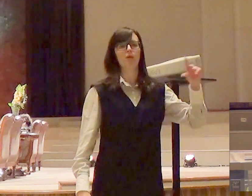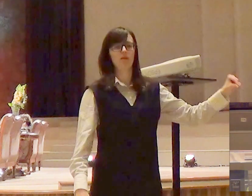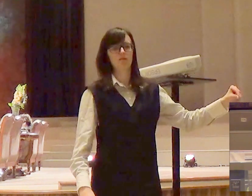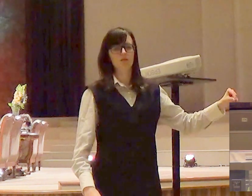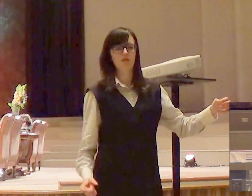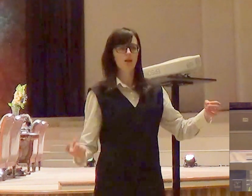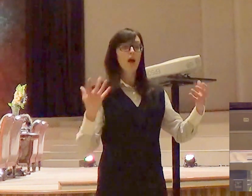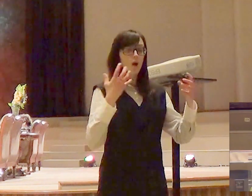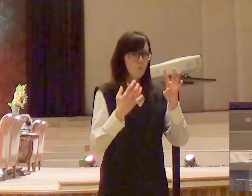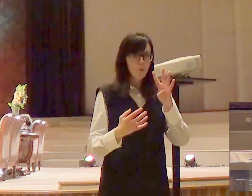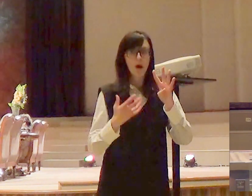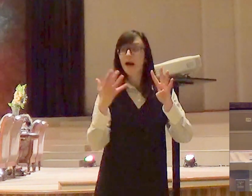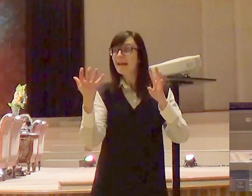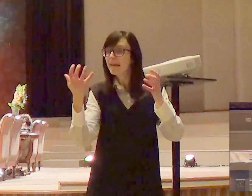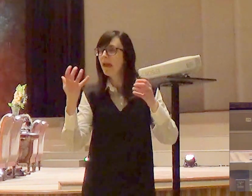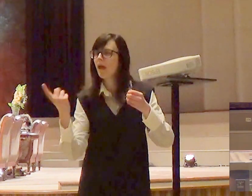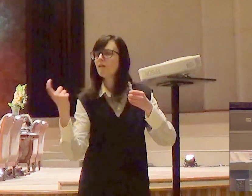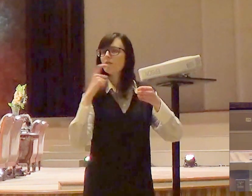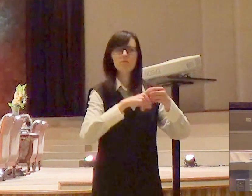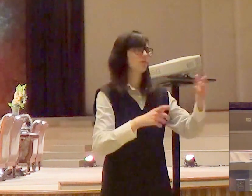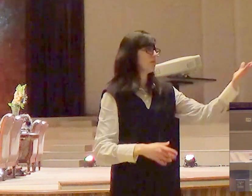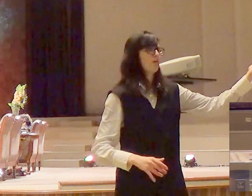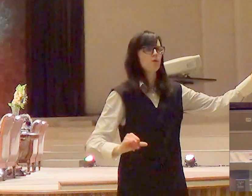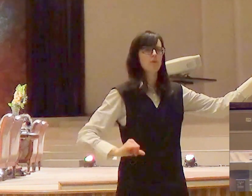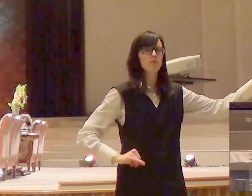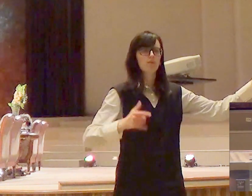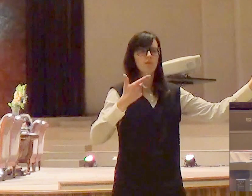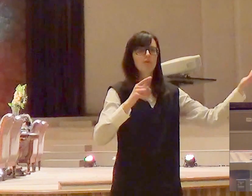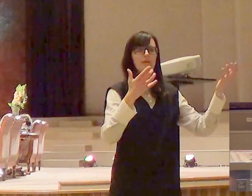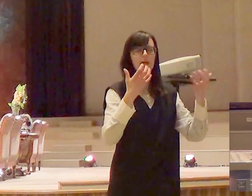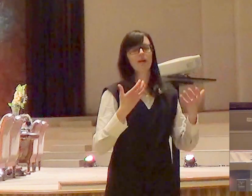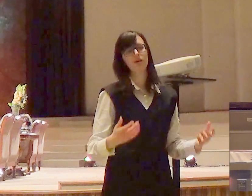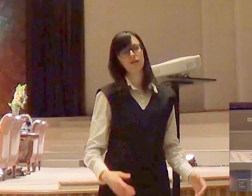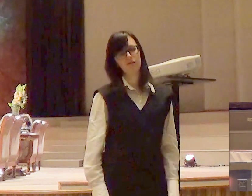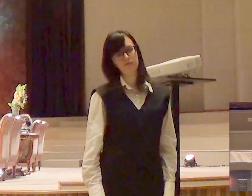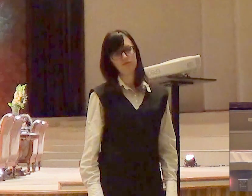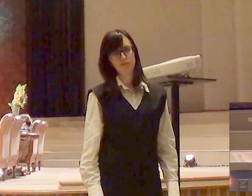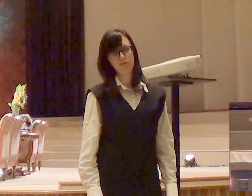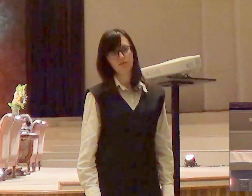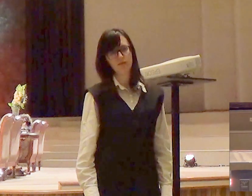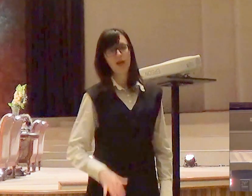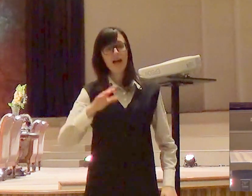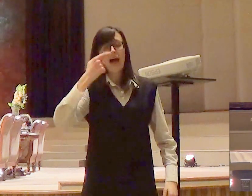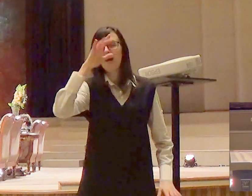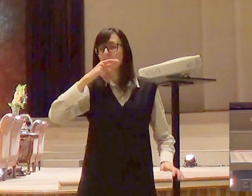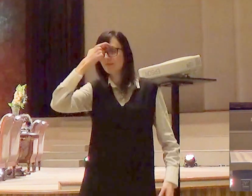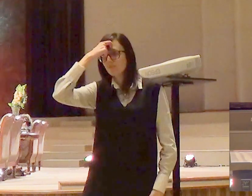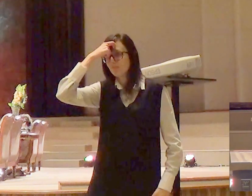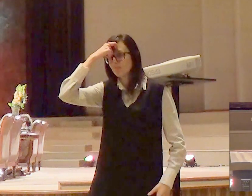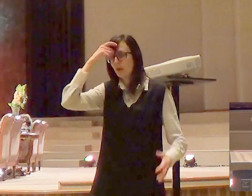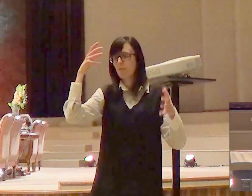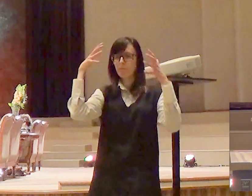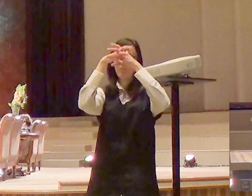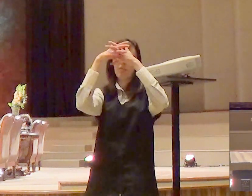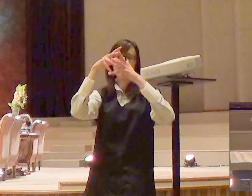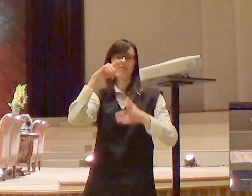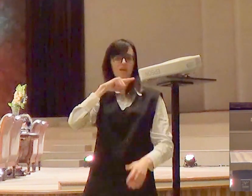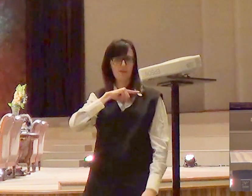e o interessante é que a cabeça ela se confunde aqueles homens estavam